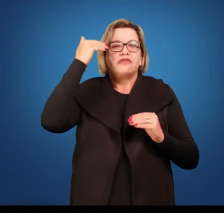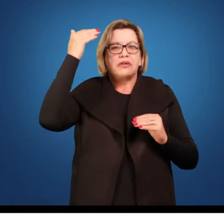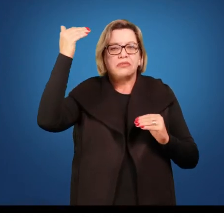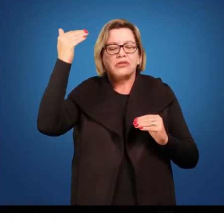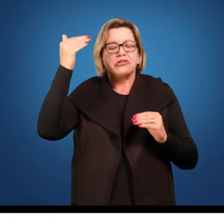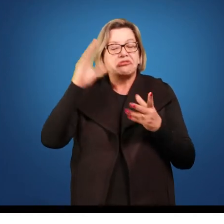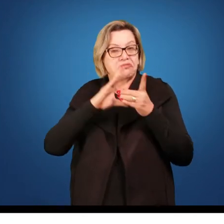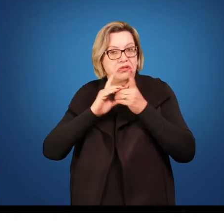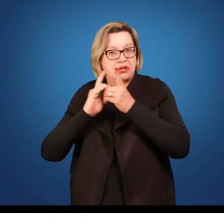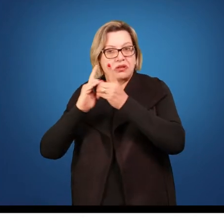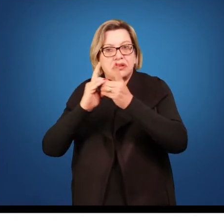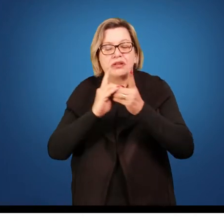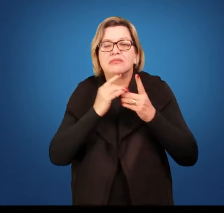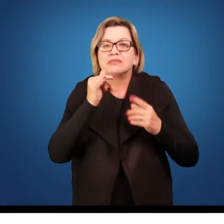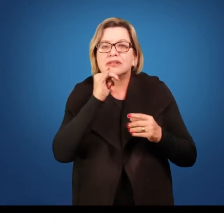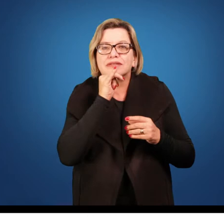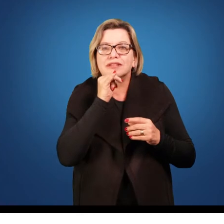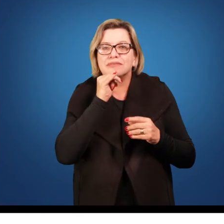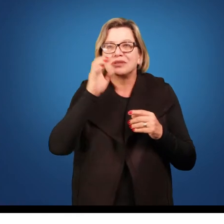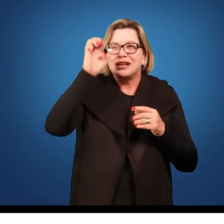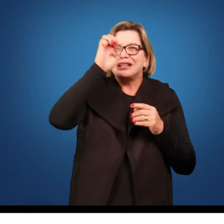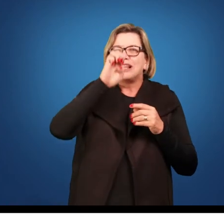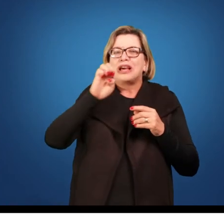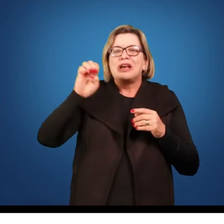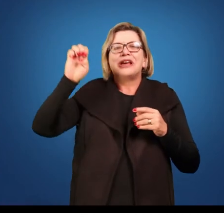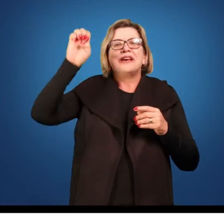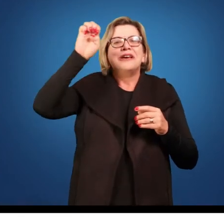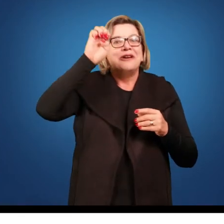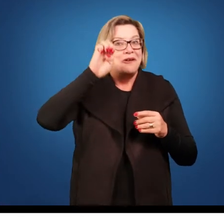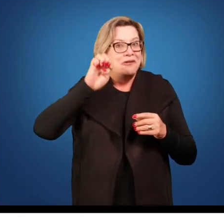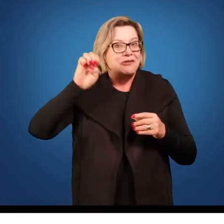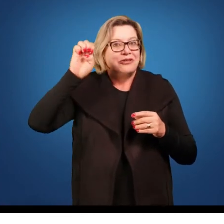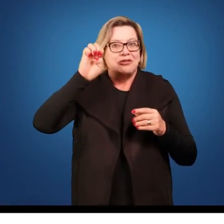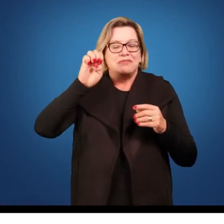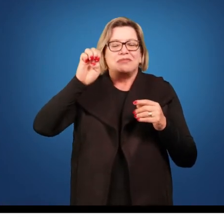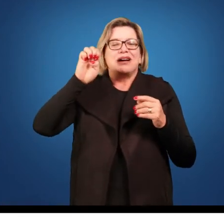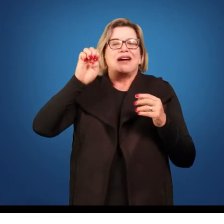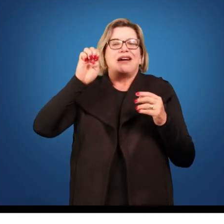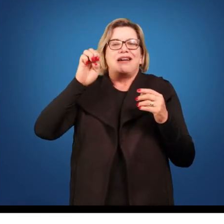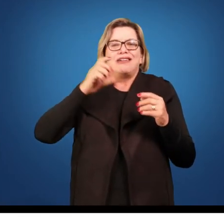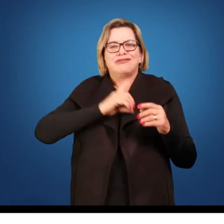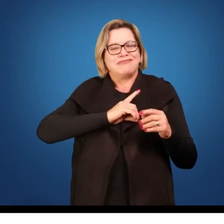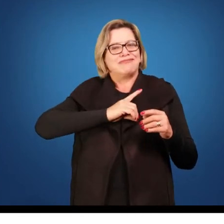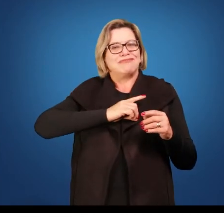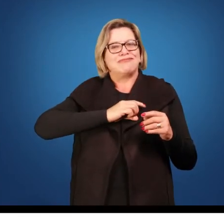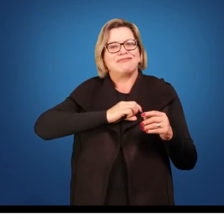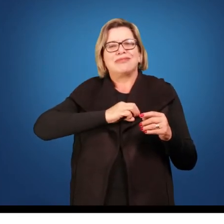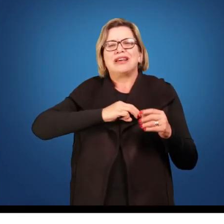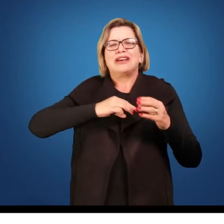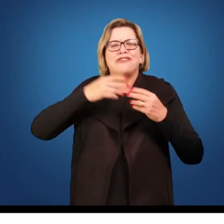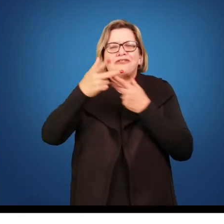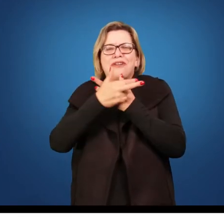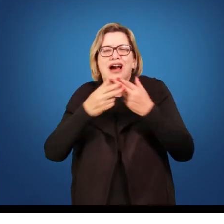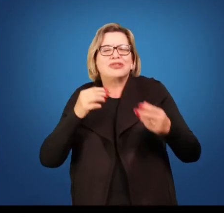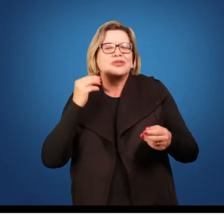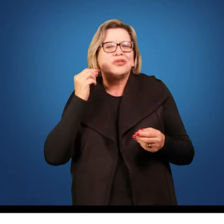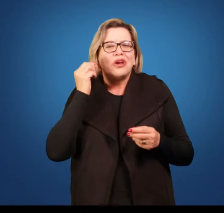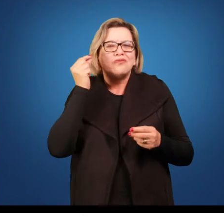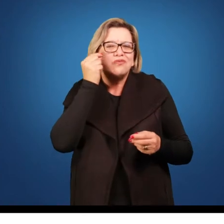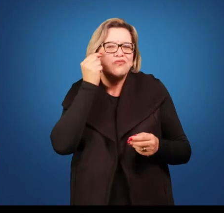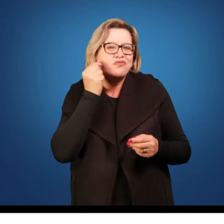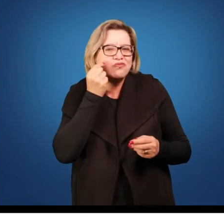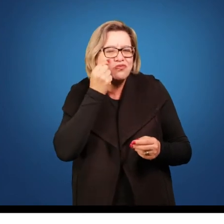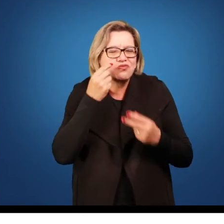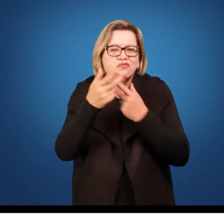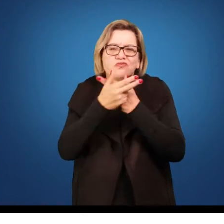democracia. Os países, por exemplo, da Europa Nórdica, com grande destaque, Noruega, Dinamarca, propriamente Suécia. E